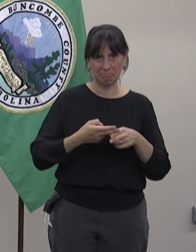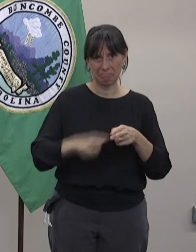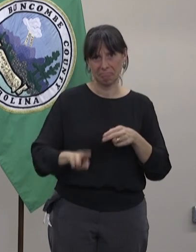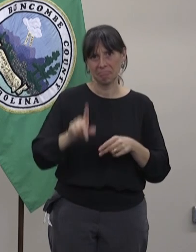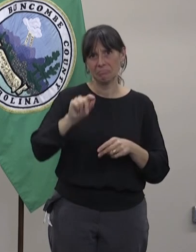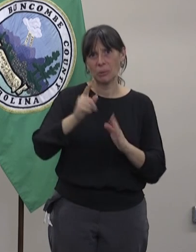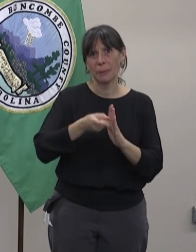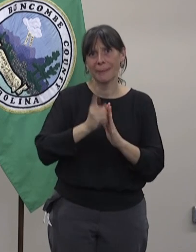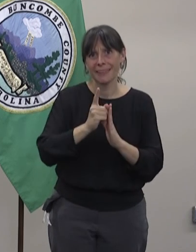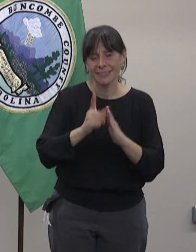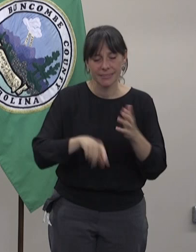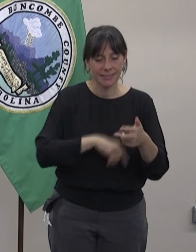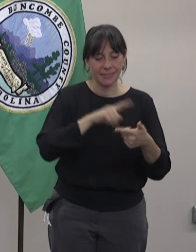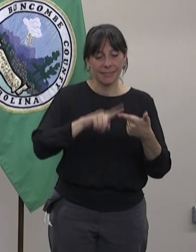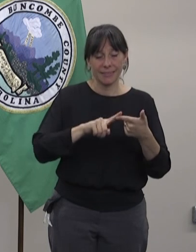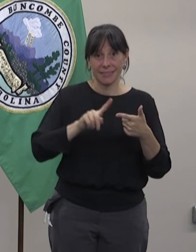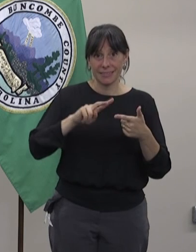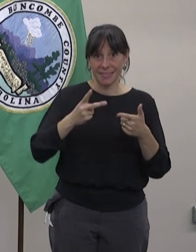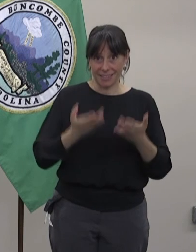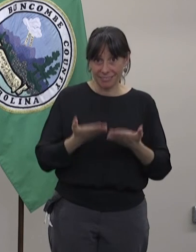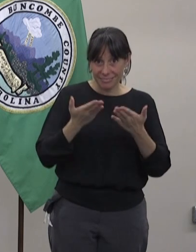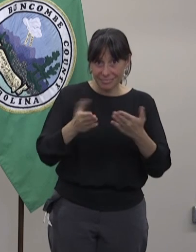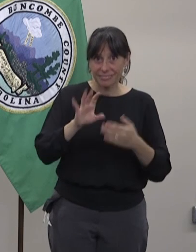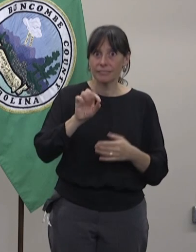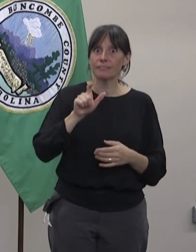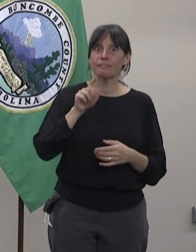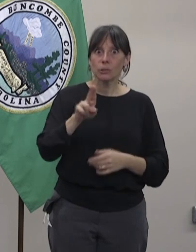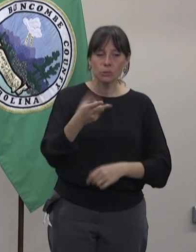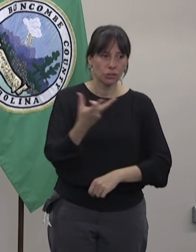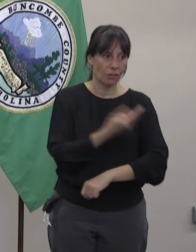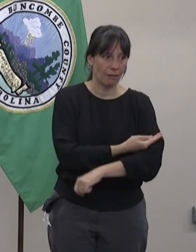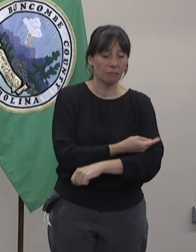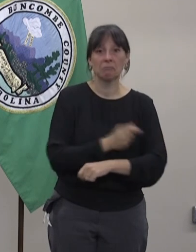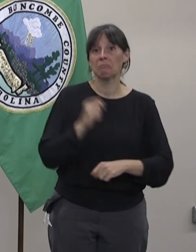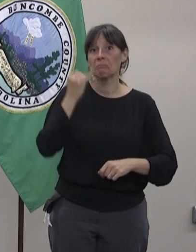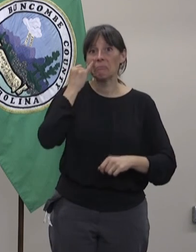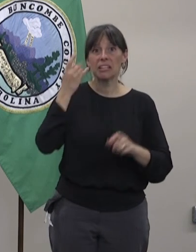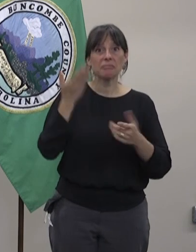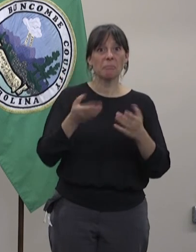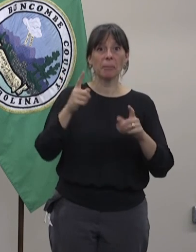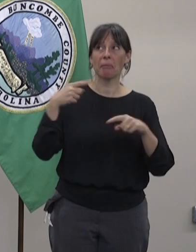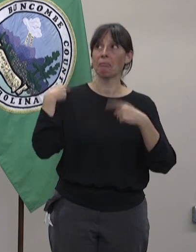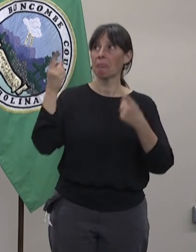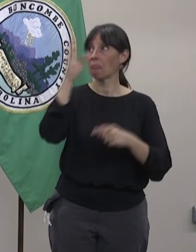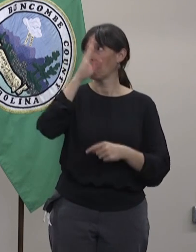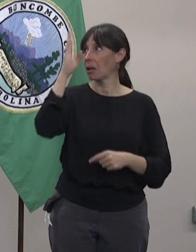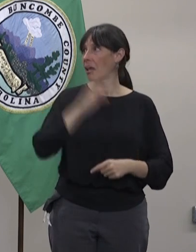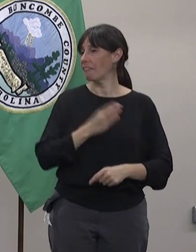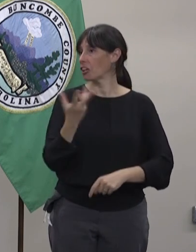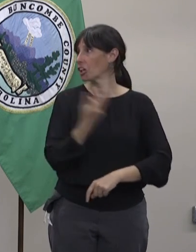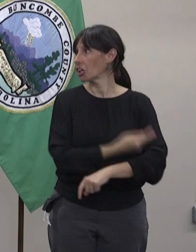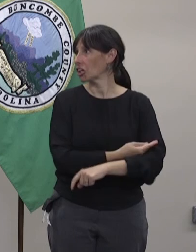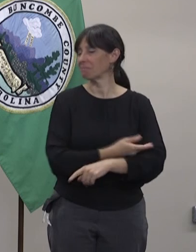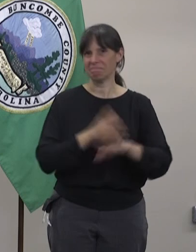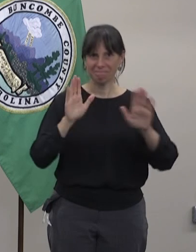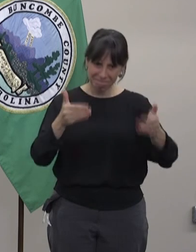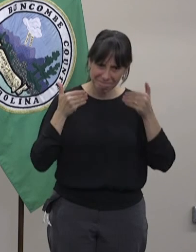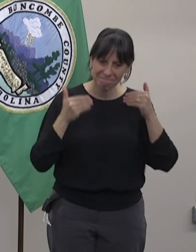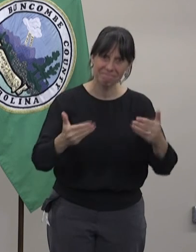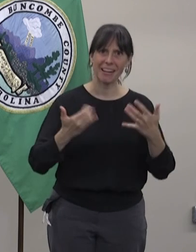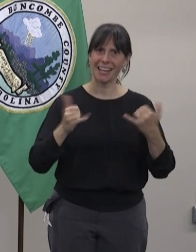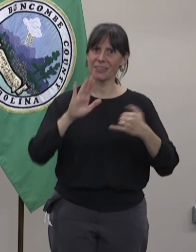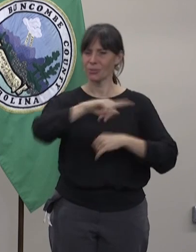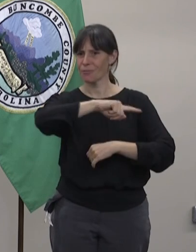.gov y tomen 10 minutos para completar el censo hoy. También obtengan su vacuna de la flu.